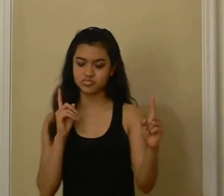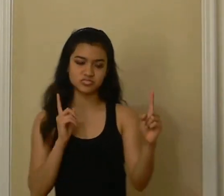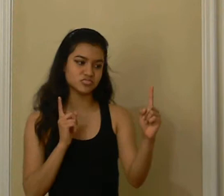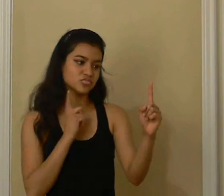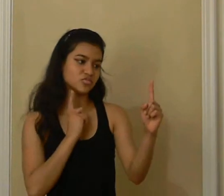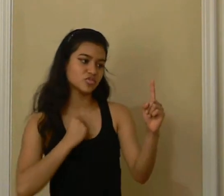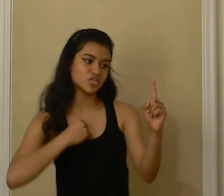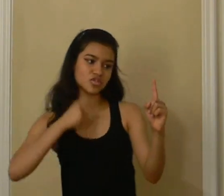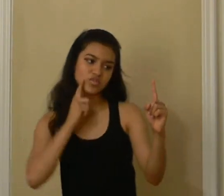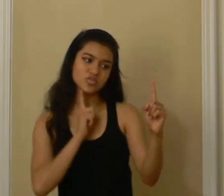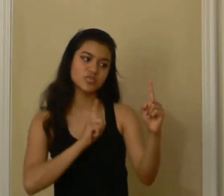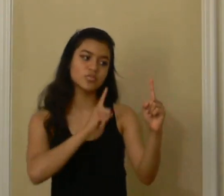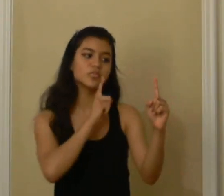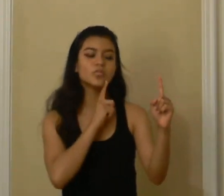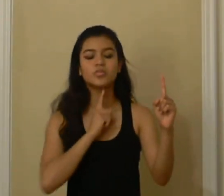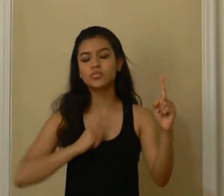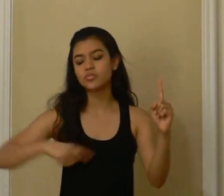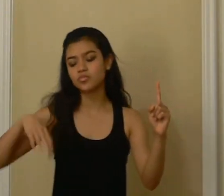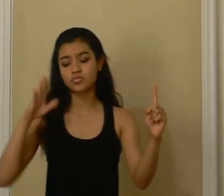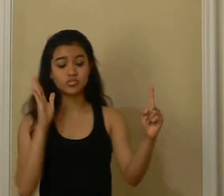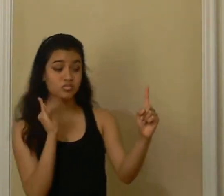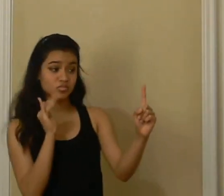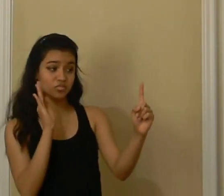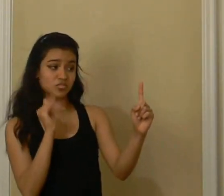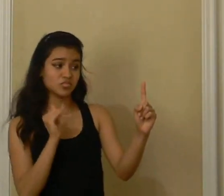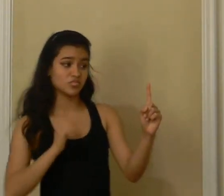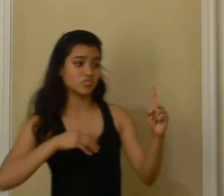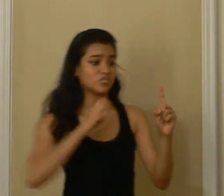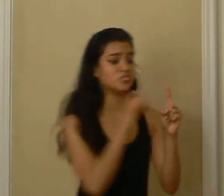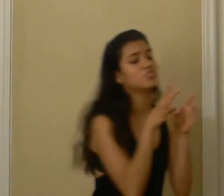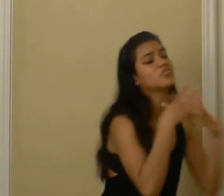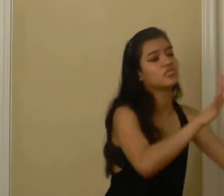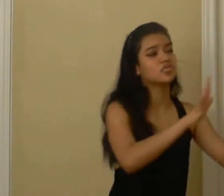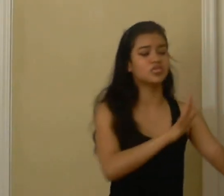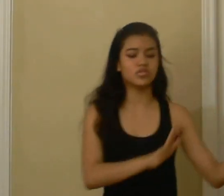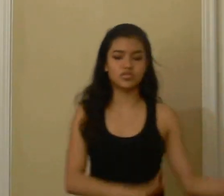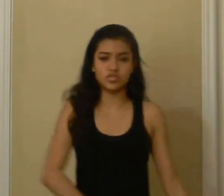Yo soy quien sobra en esta habitación